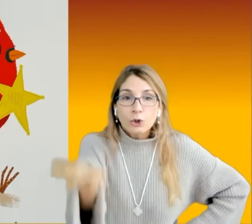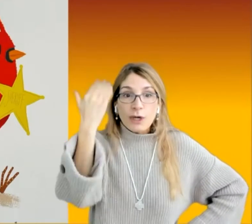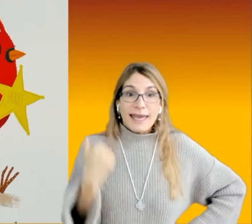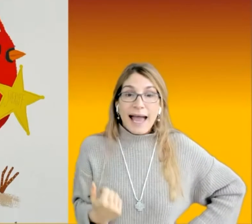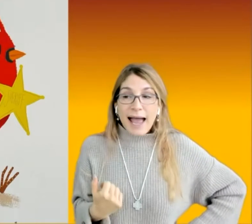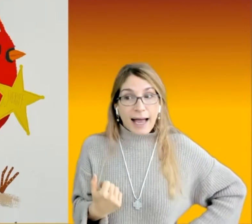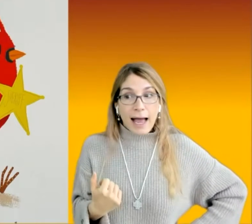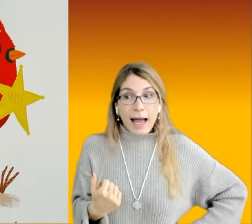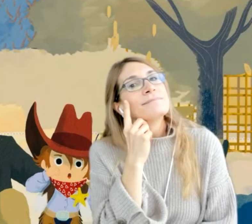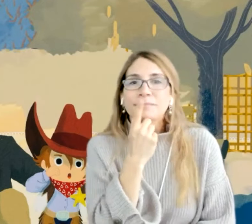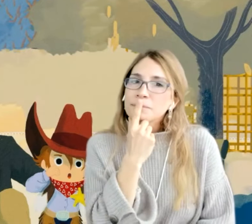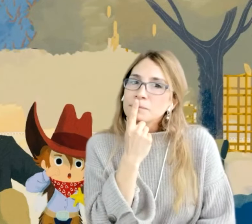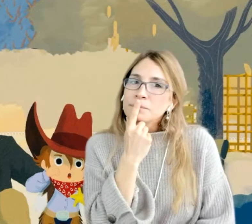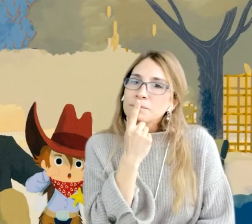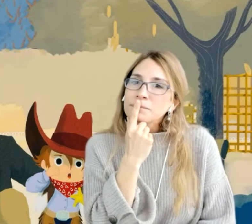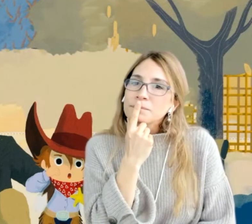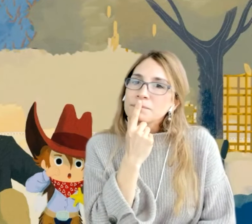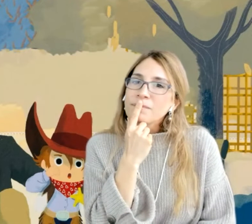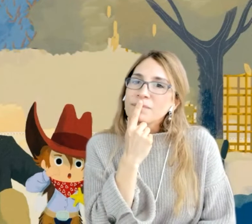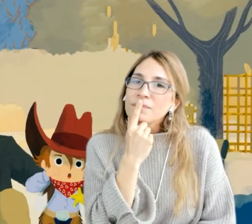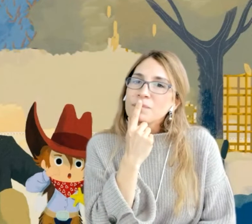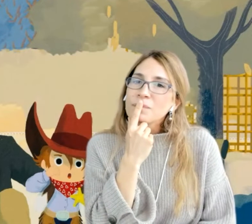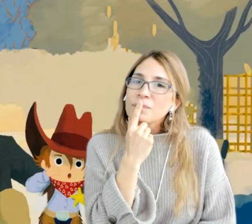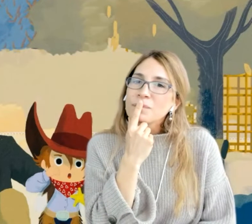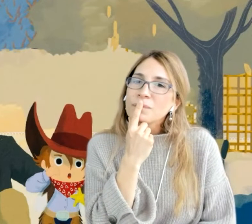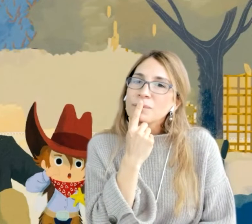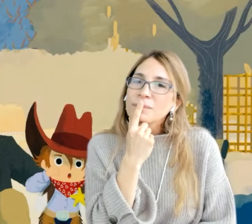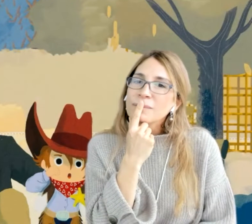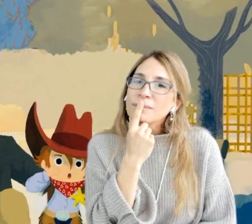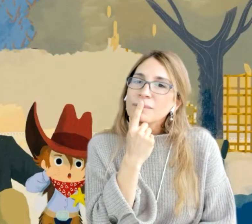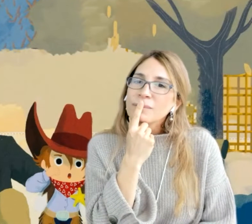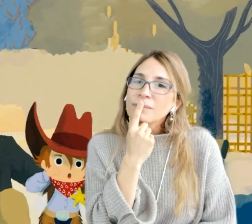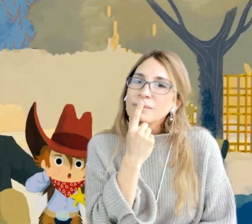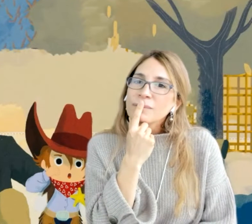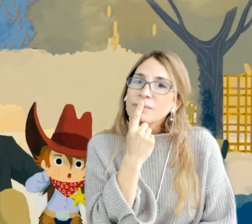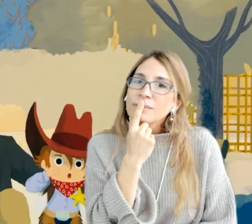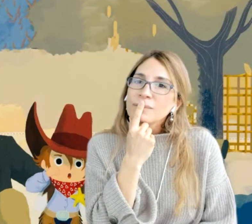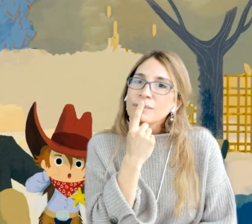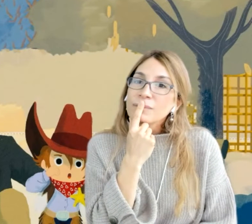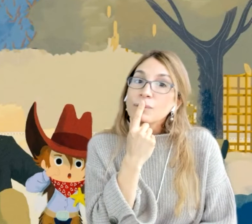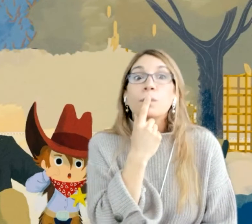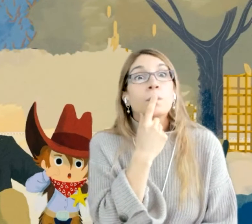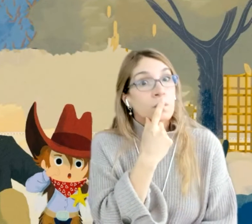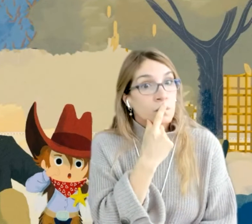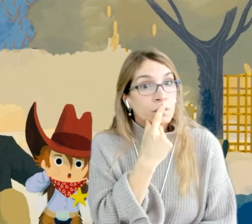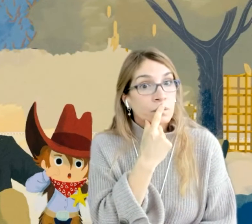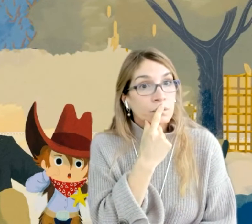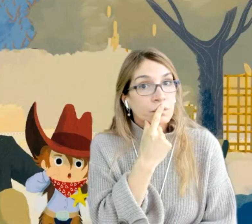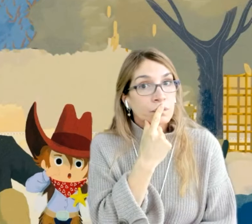Otto que haga? Pedirle disculpas a los niños porque les mandó muy